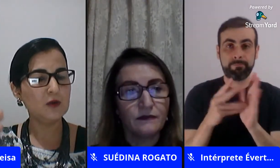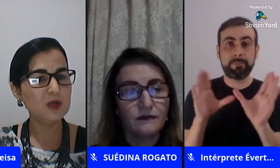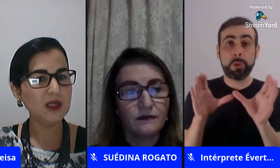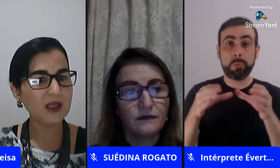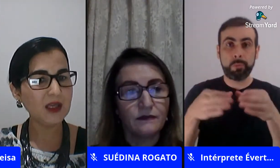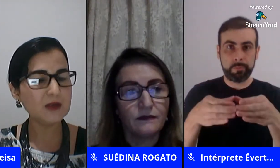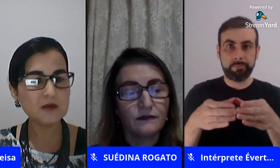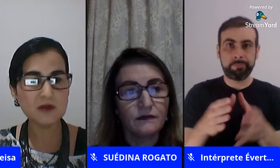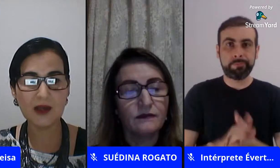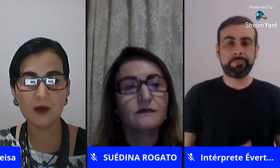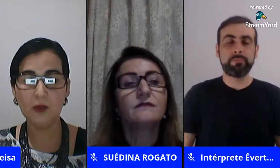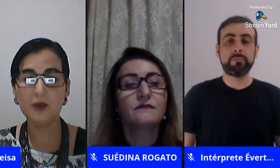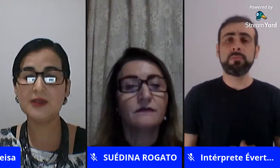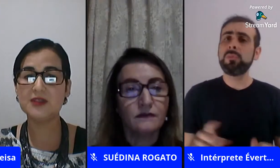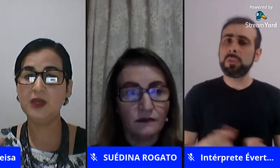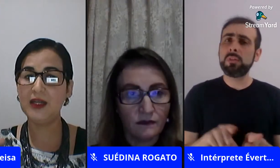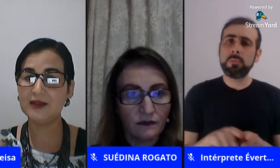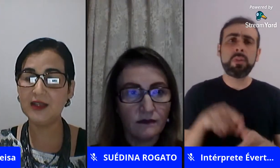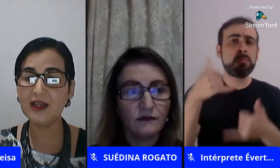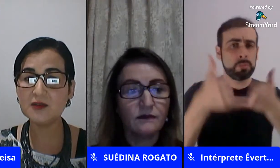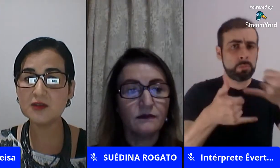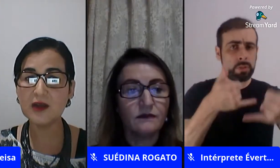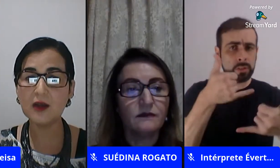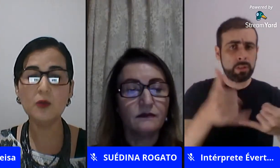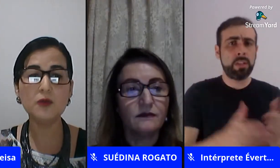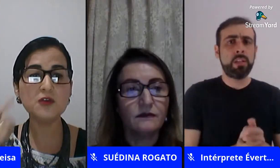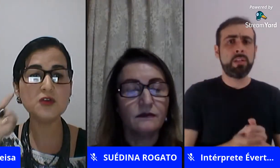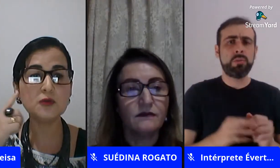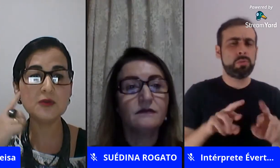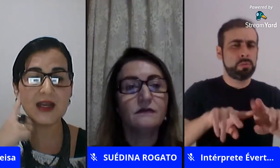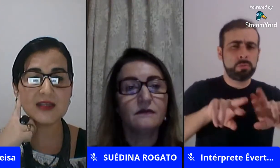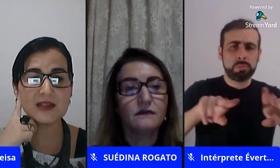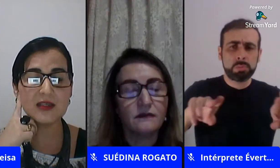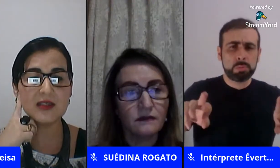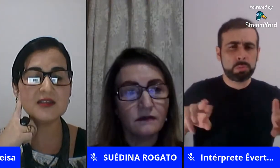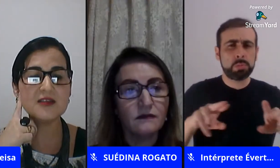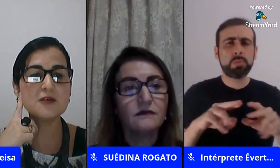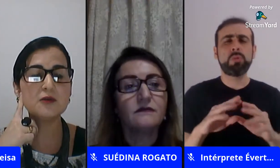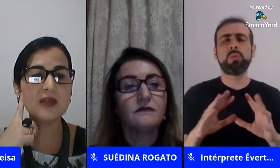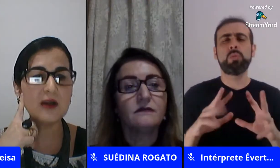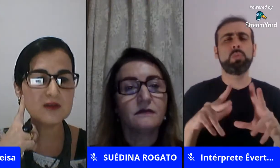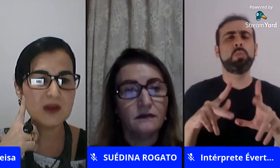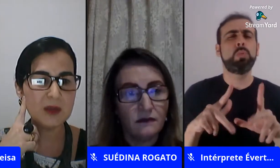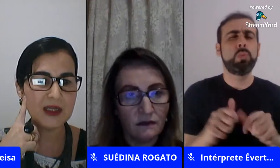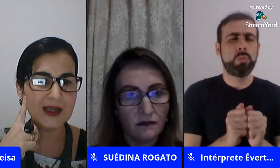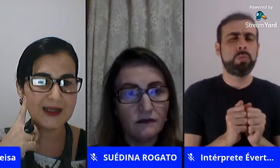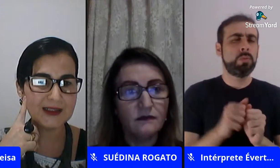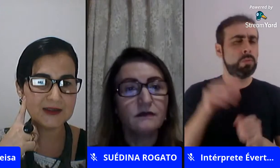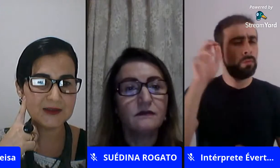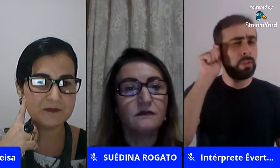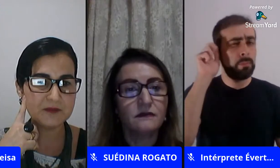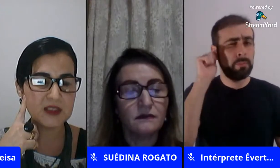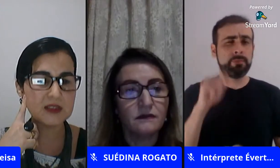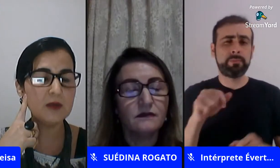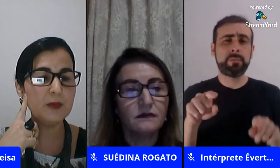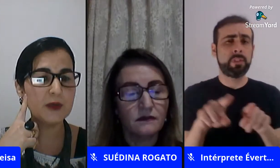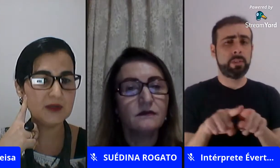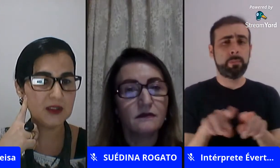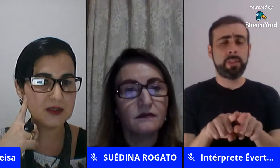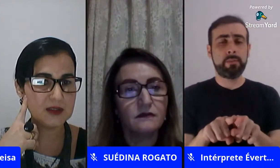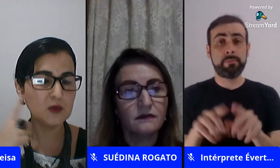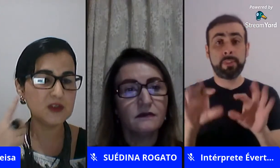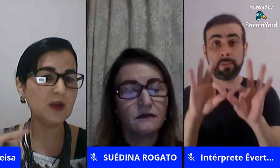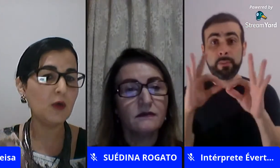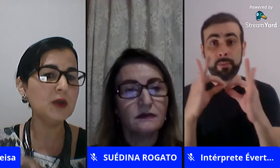pensar os brinquedos nos falam muito as brincadeiras nos falam muito escutar as crianças escutar os familiares que são